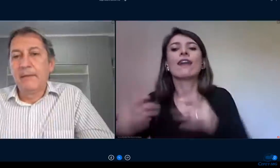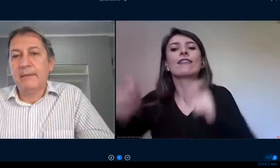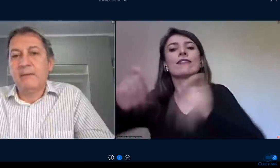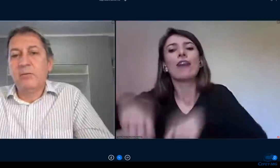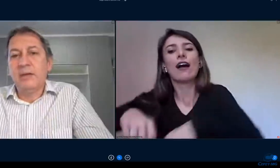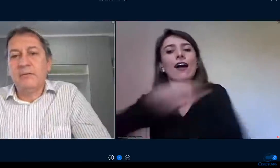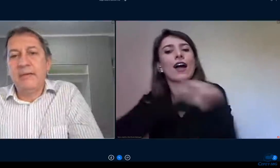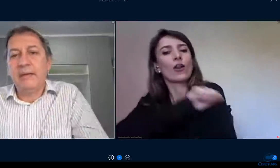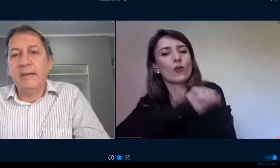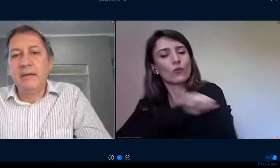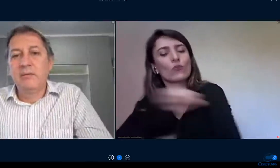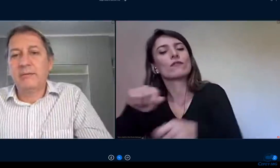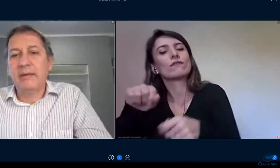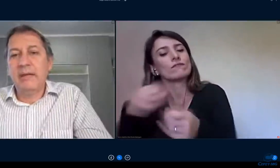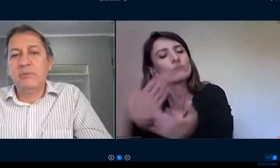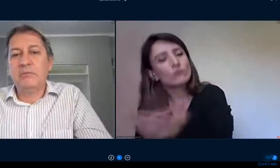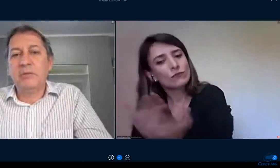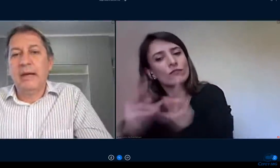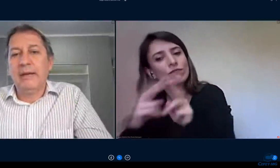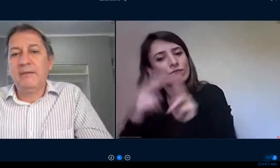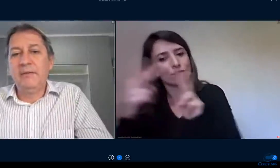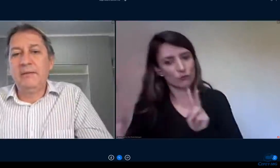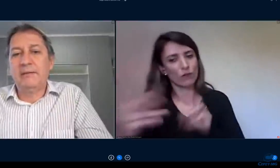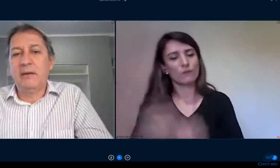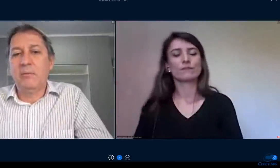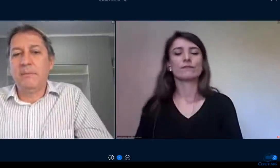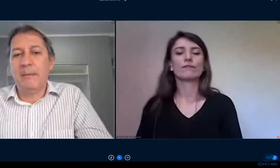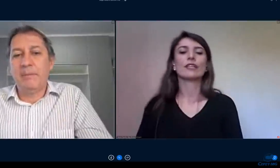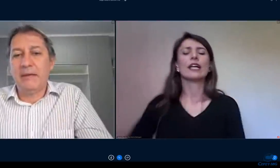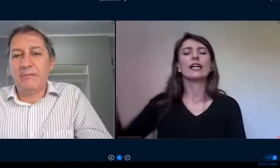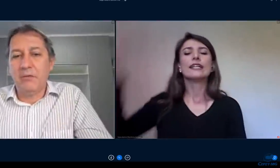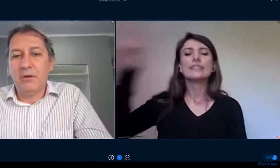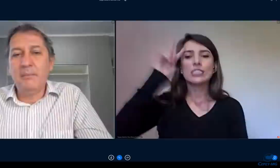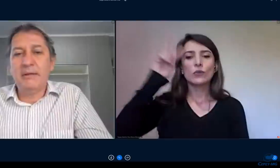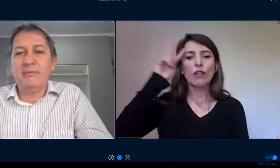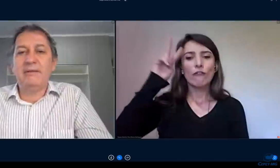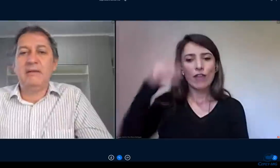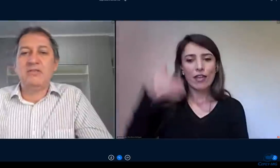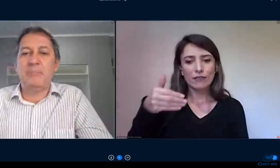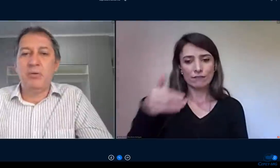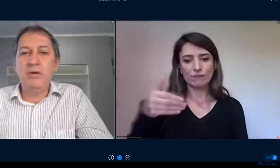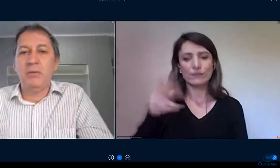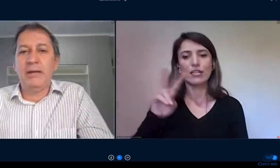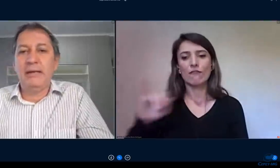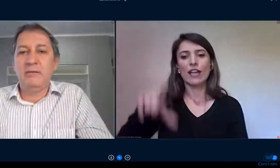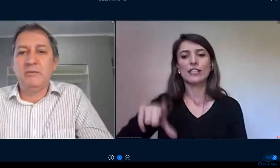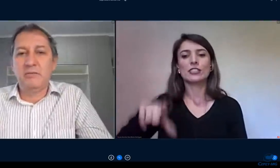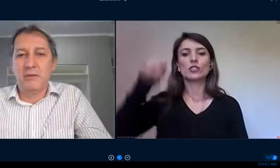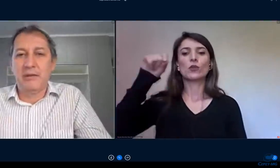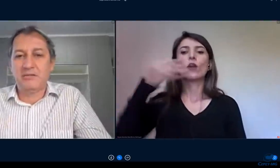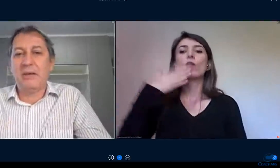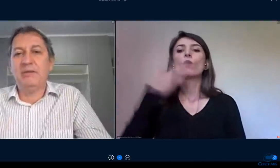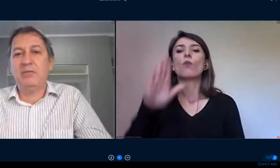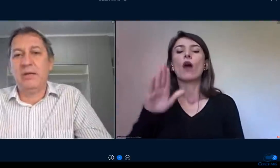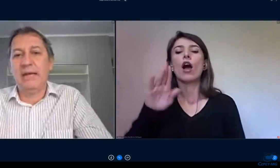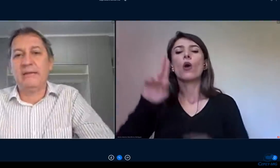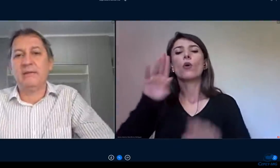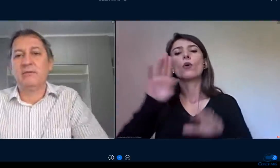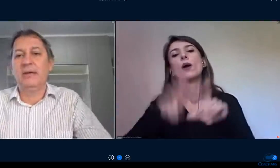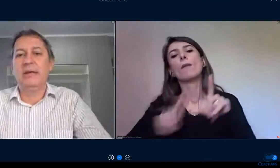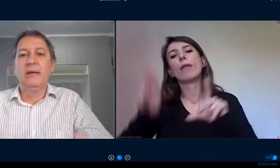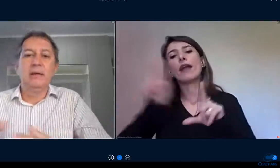na segunda-feira nós teremos a definição da plataforma que vai ser de apoio além das já